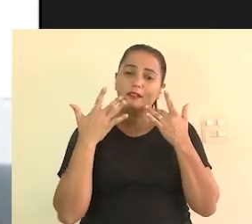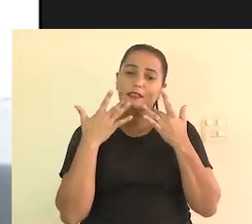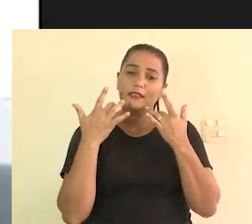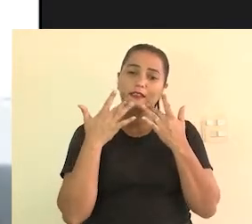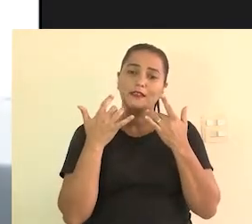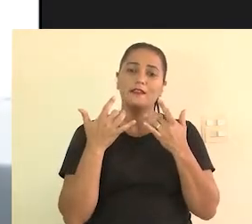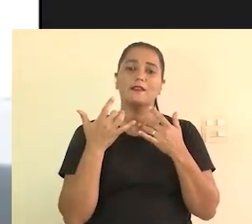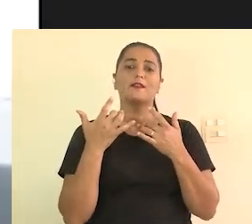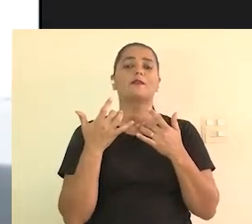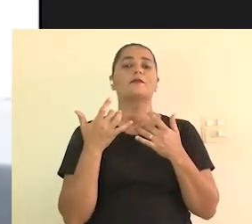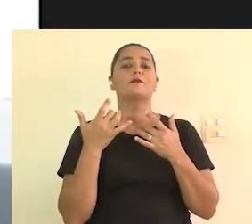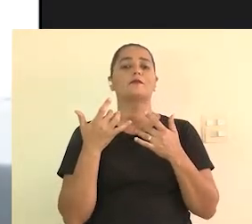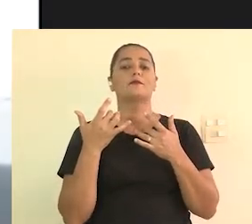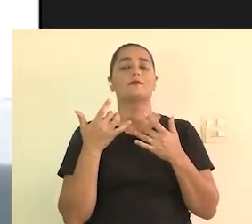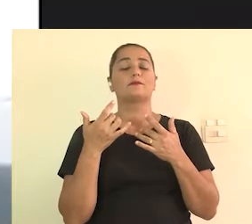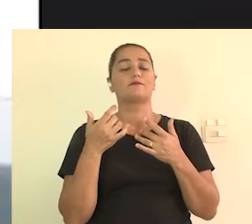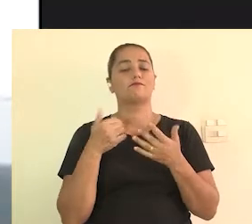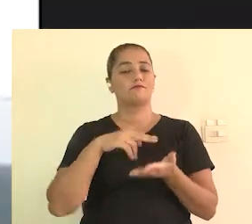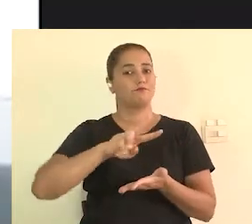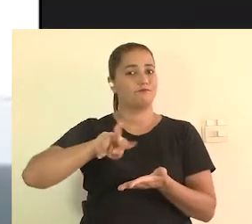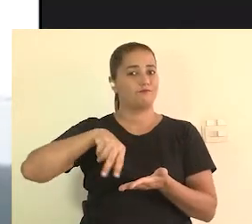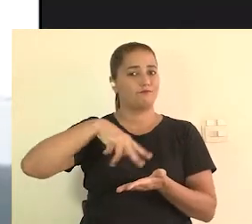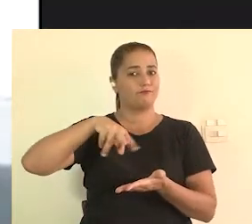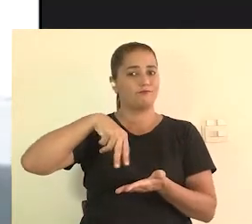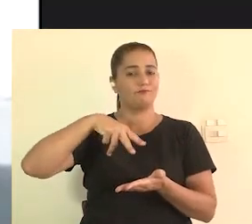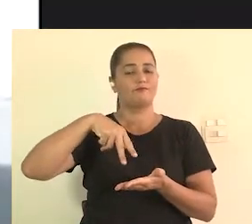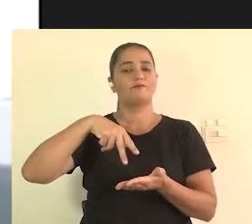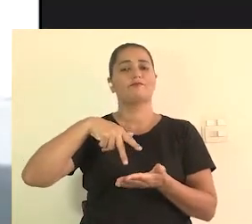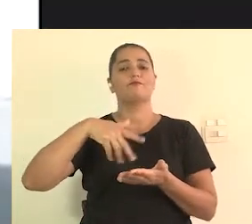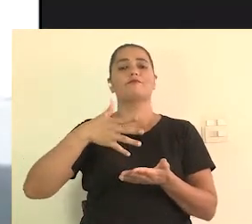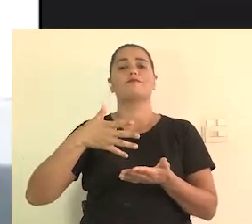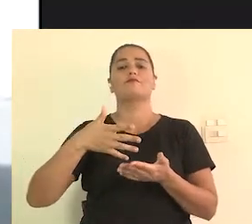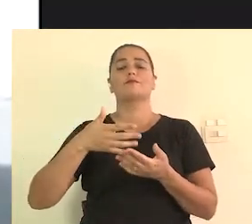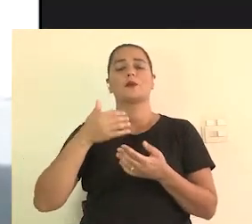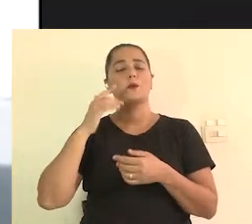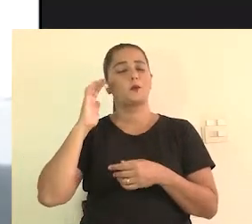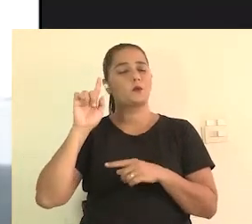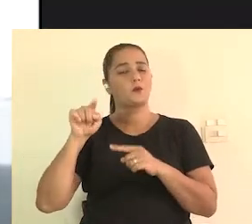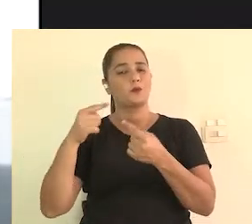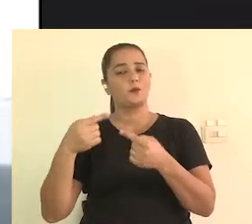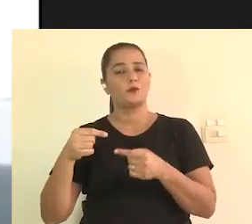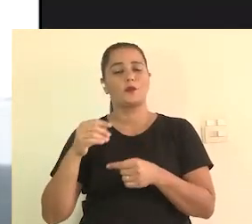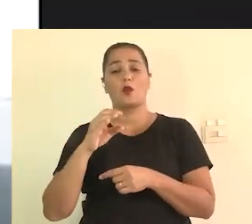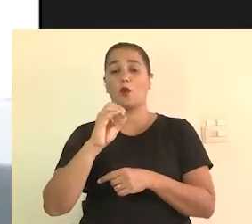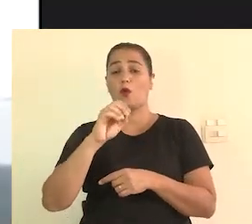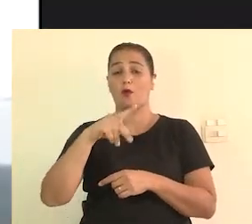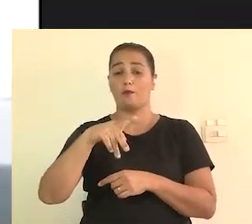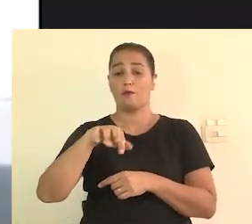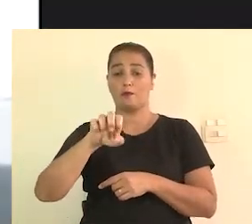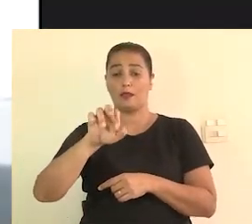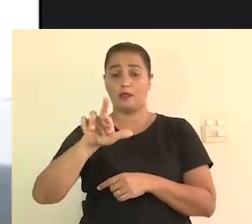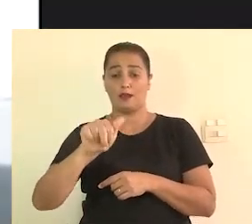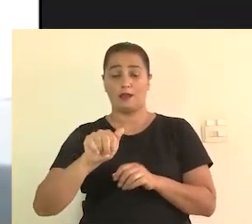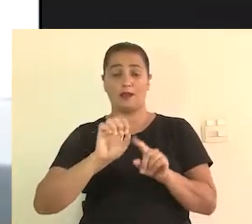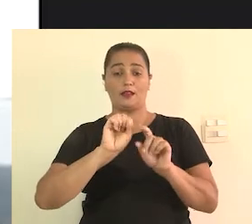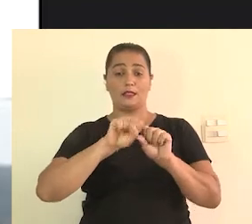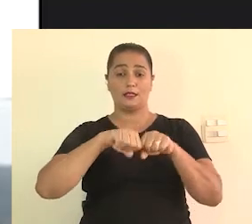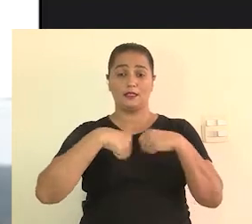de teatro, espetáculos de dança, concertos, óperas,